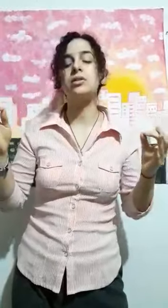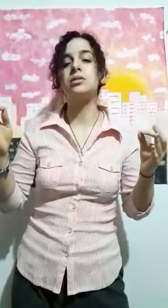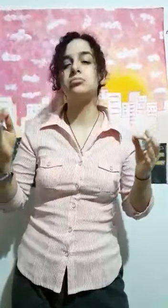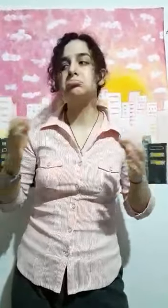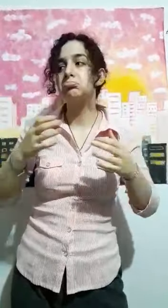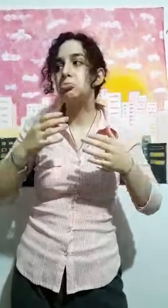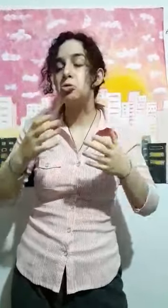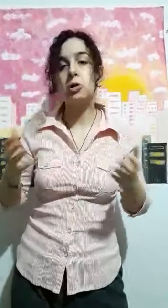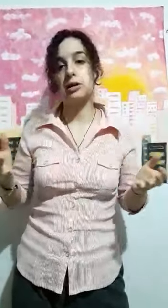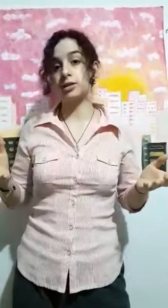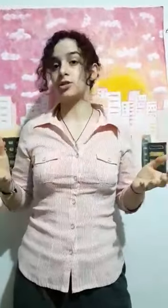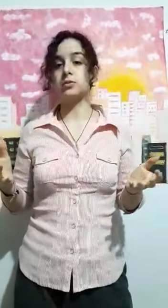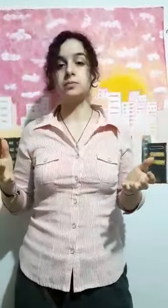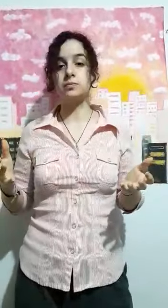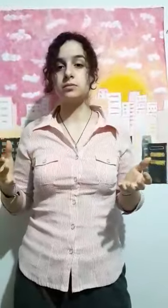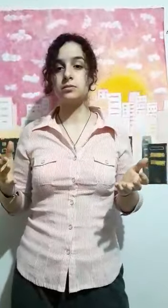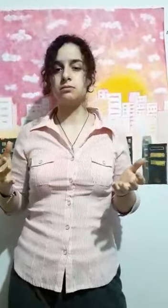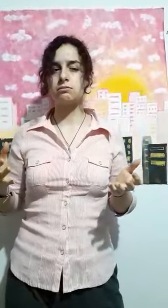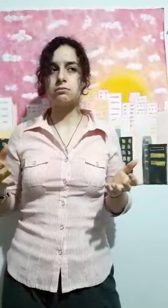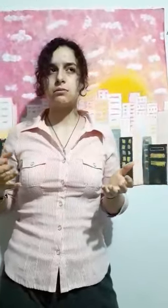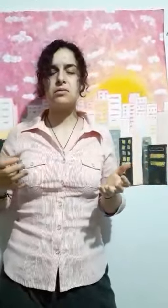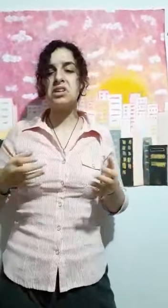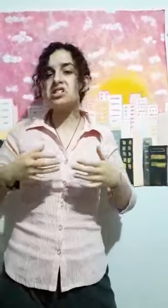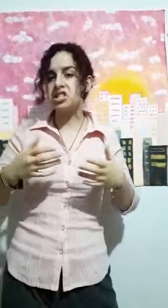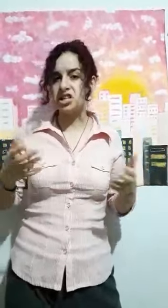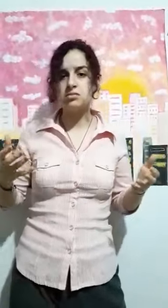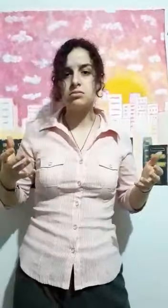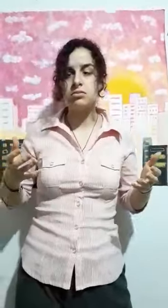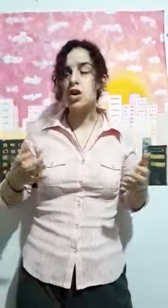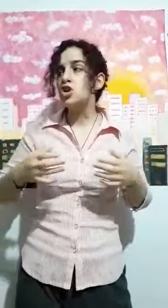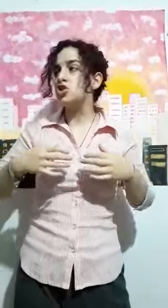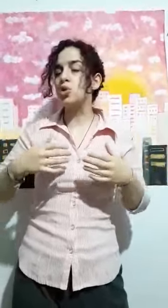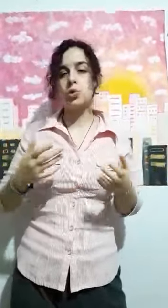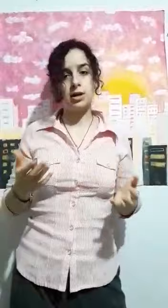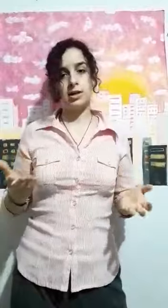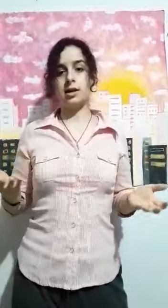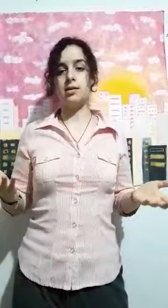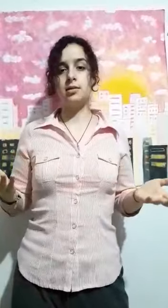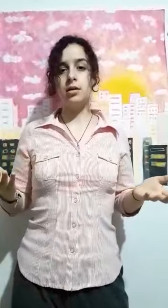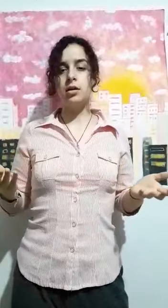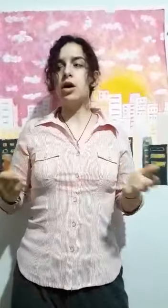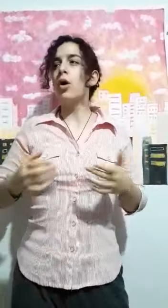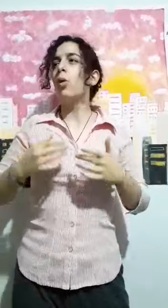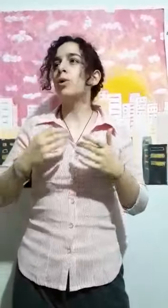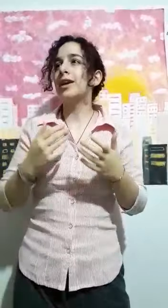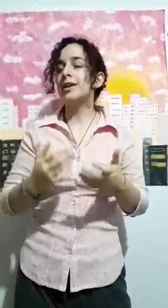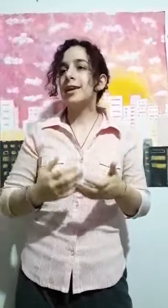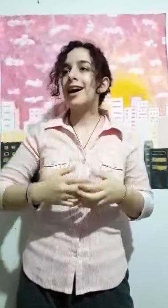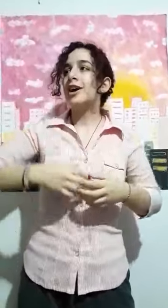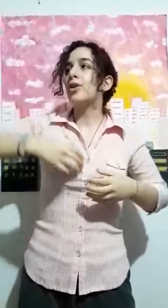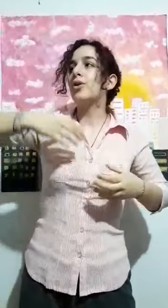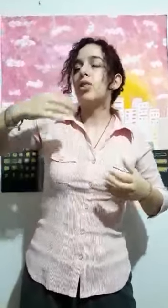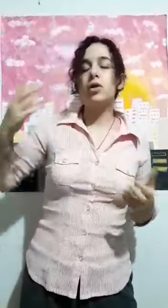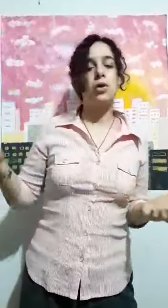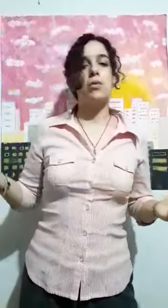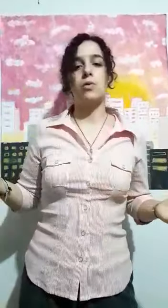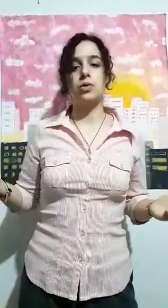no le han hecho. Sí, soy solo una niña, una niña que no conoce a todo el mundo,